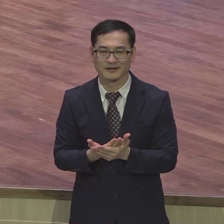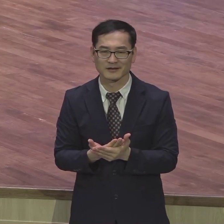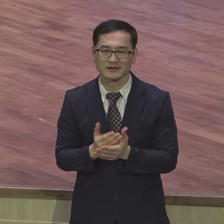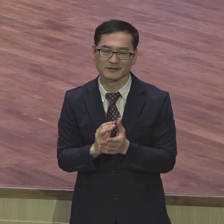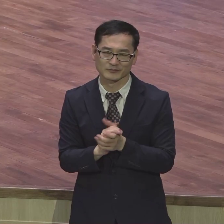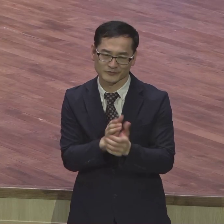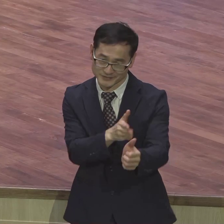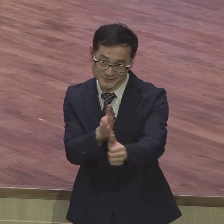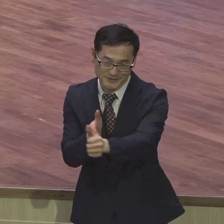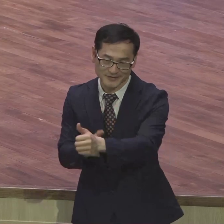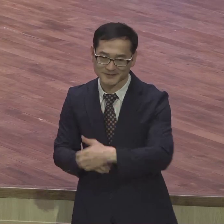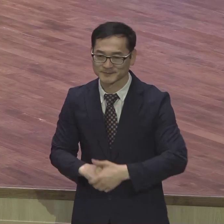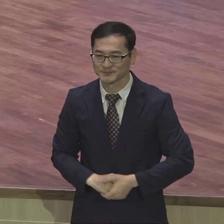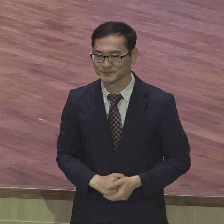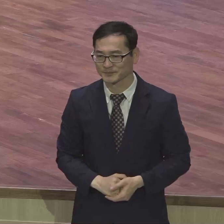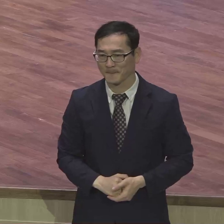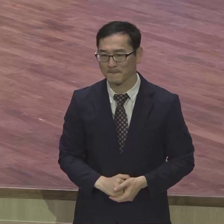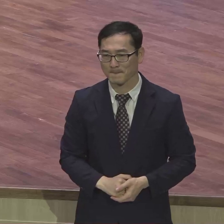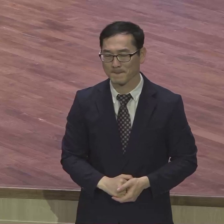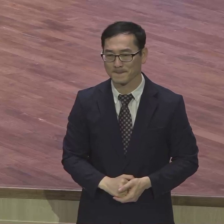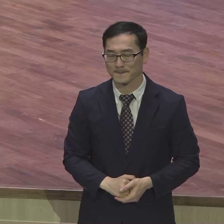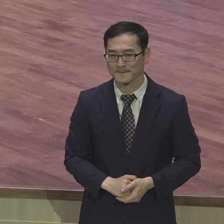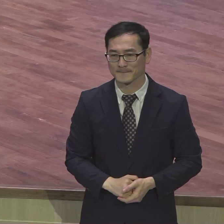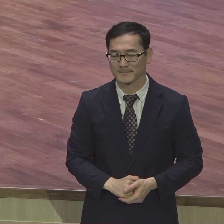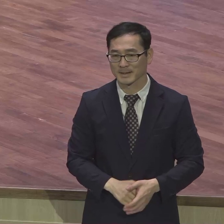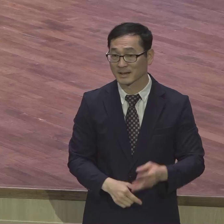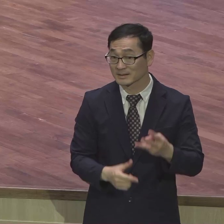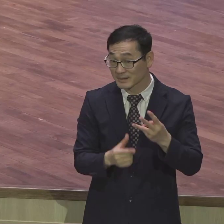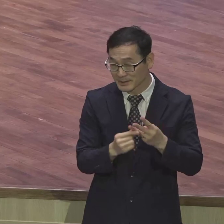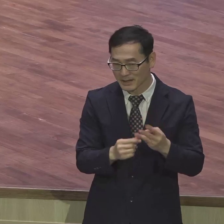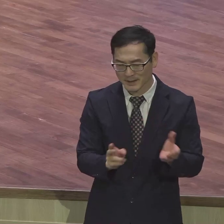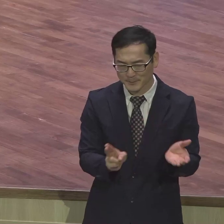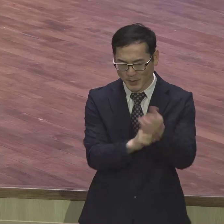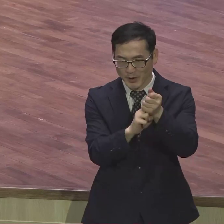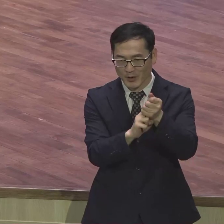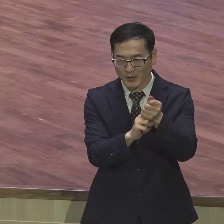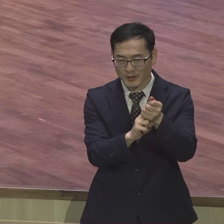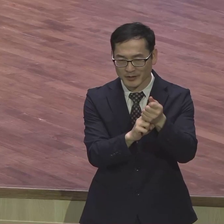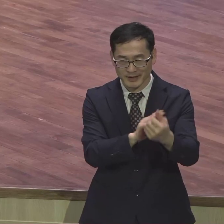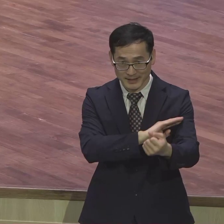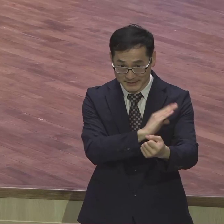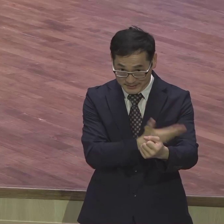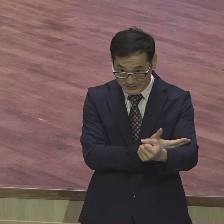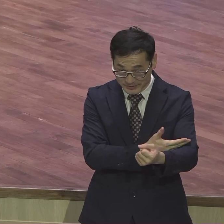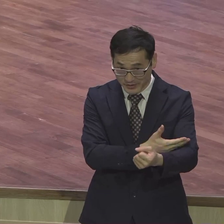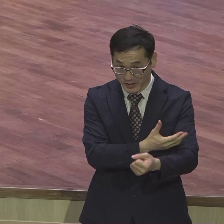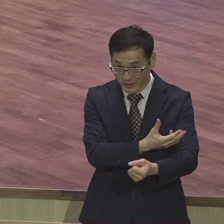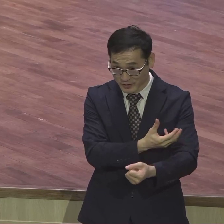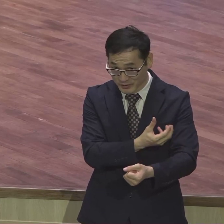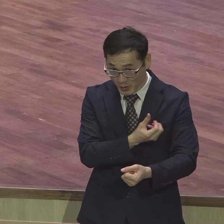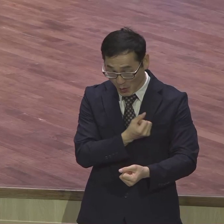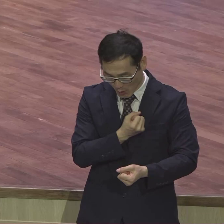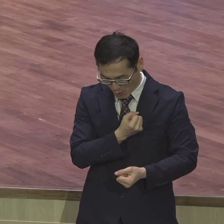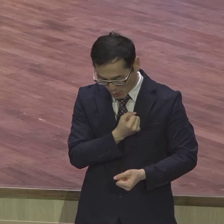표적과 기사의 능력으로 성령의 능력으로 이루어졌으며 그리하여 내가